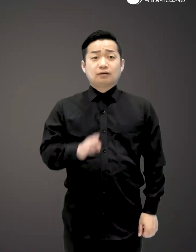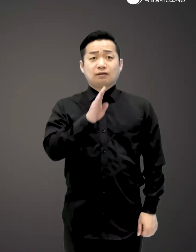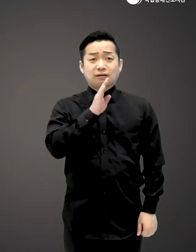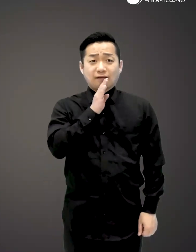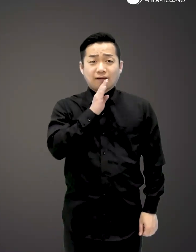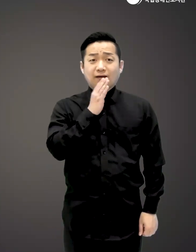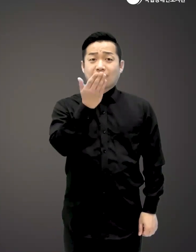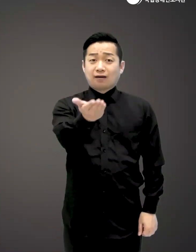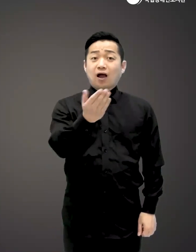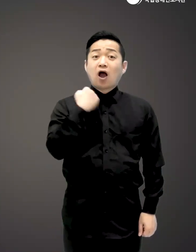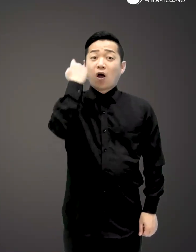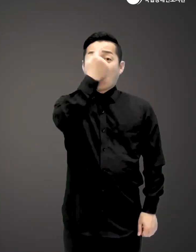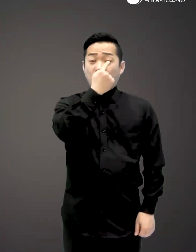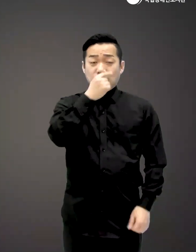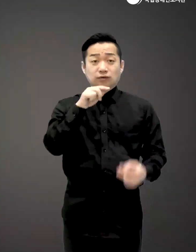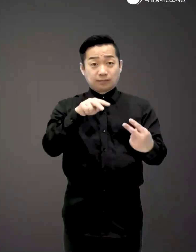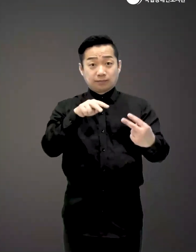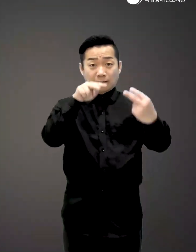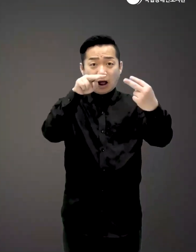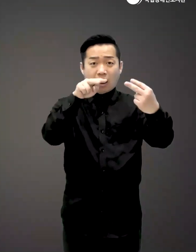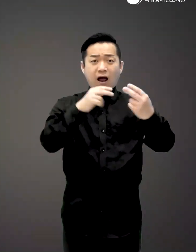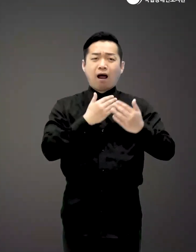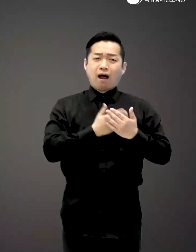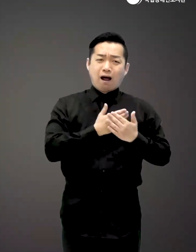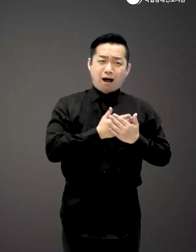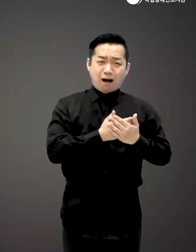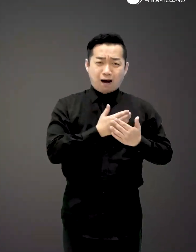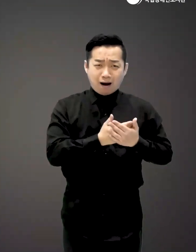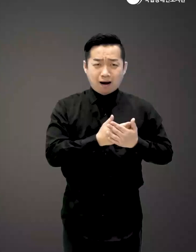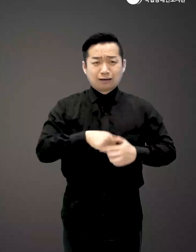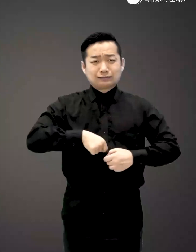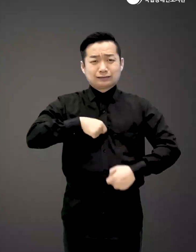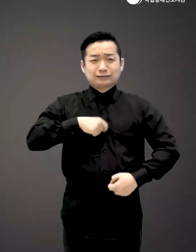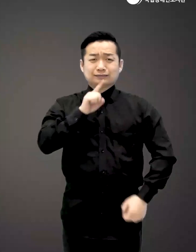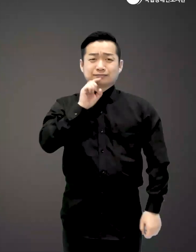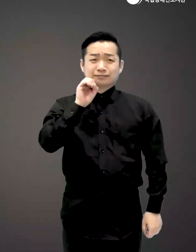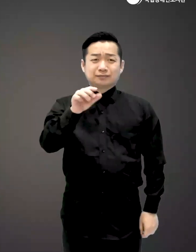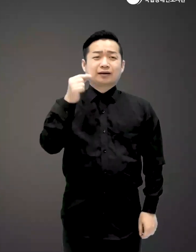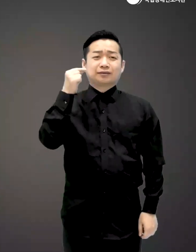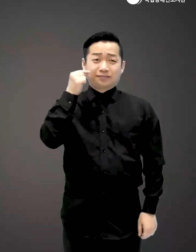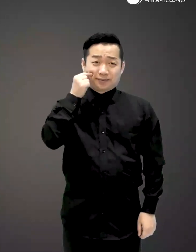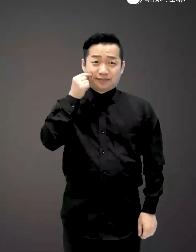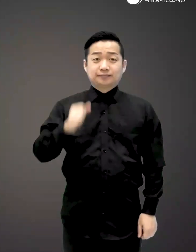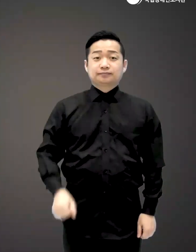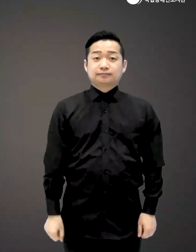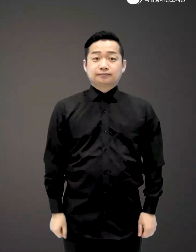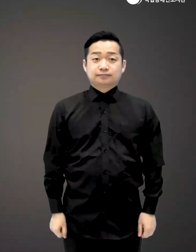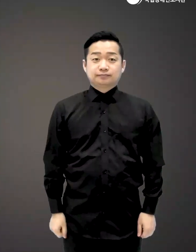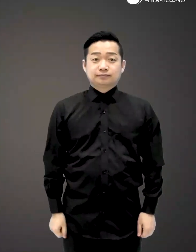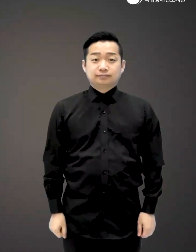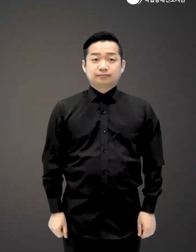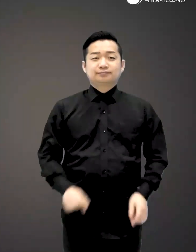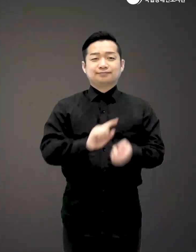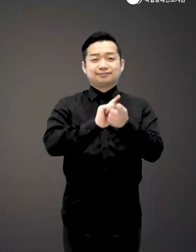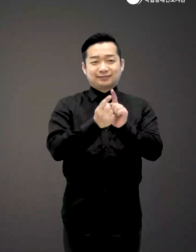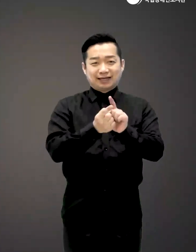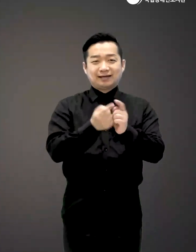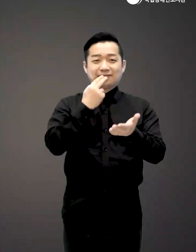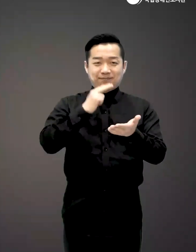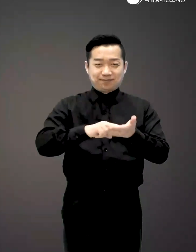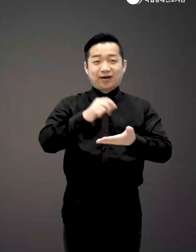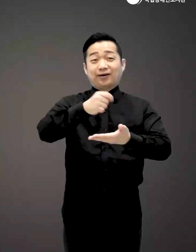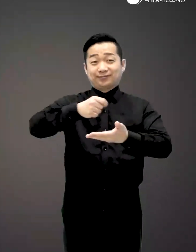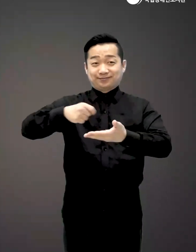막상 당신 얼굴을 마주하면 가슴이 떨려 제 진심을 전하지 못하겠습니다 그래서